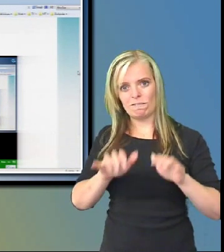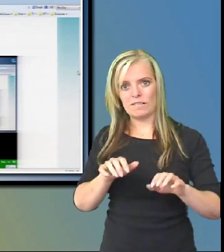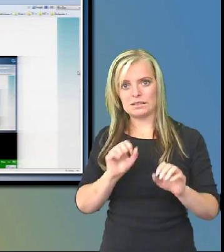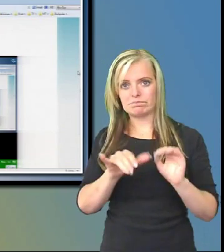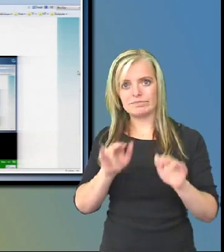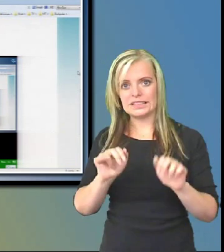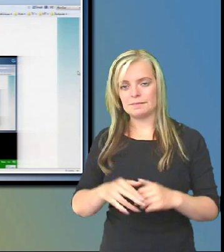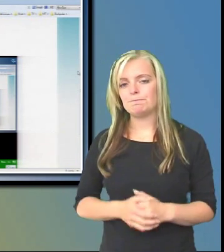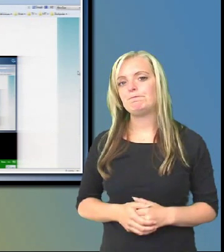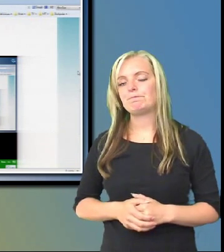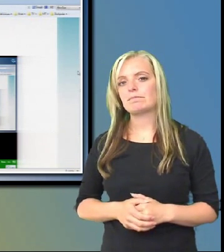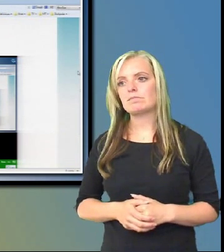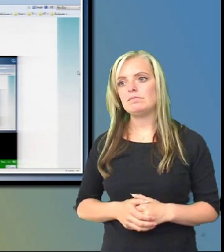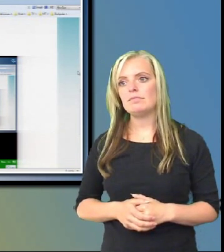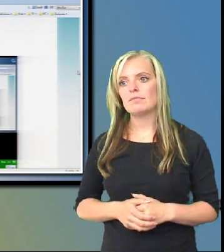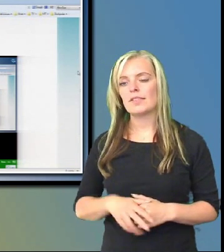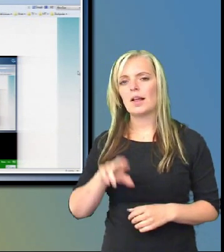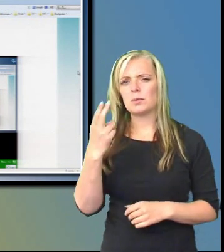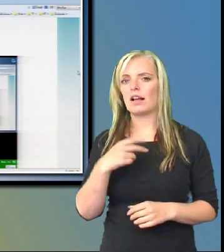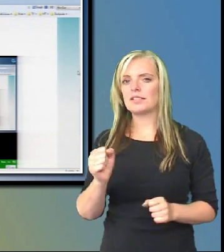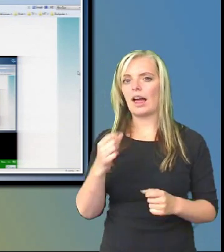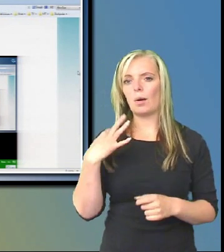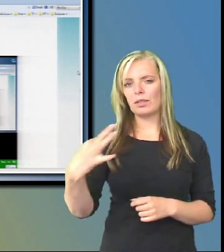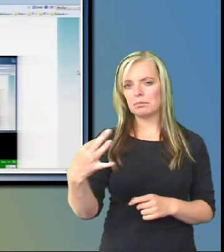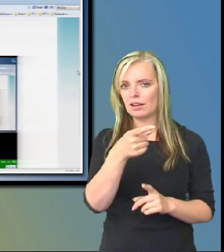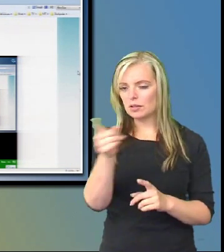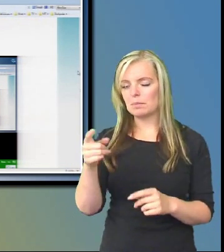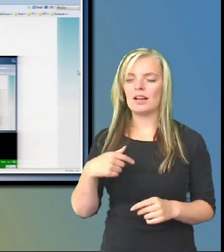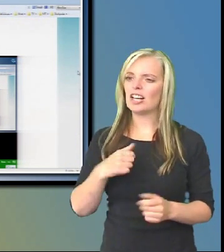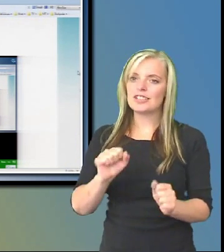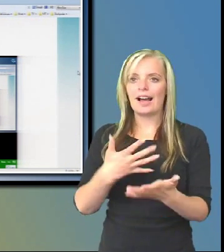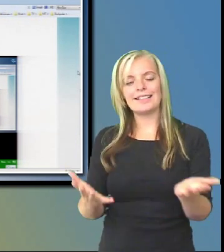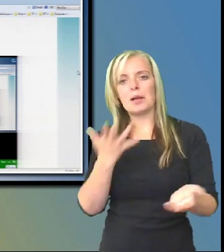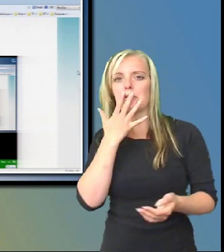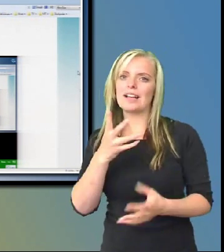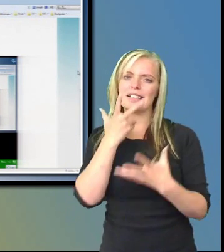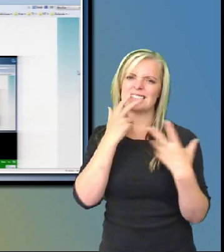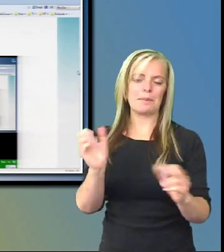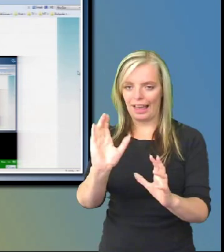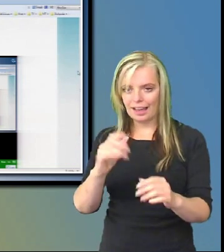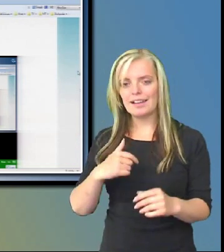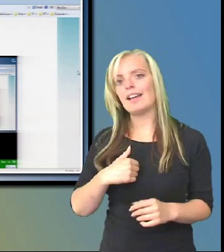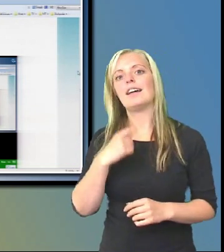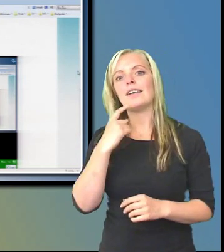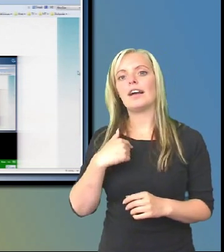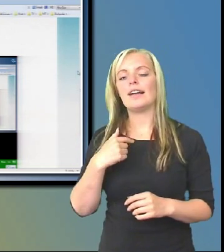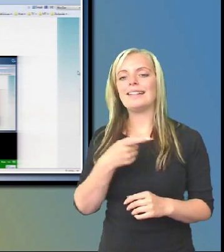Nu ska jag utmana dem där uppe. Inte genom att prata fort. Utan genom att säga. Ni ska inte skriva det jag